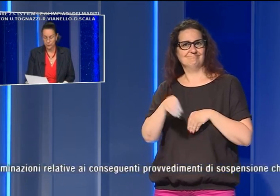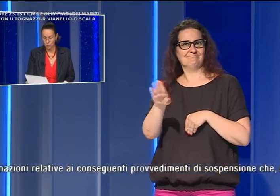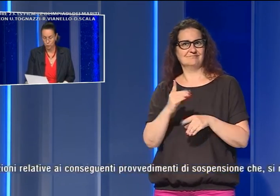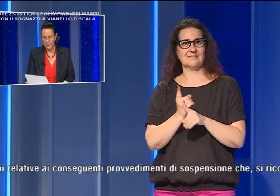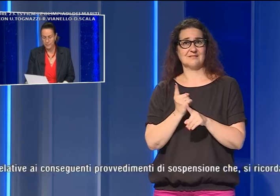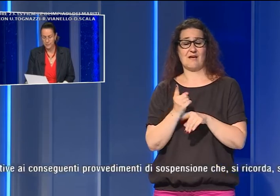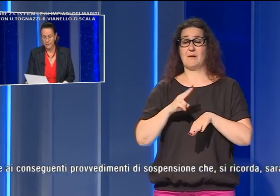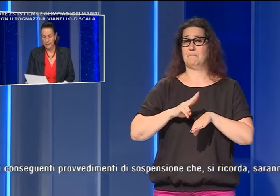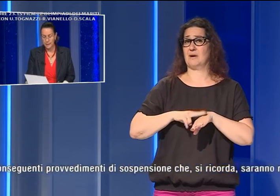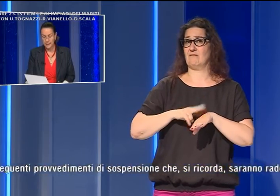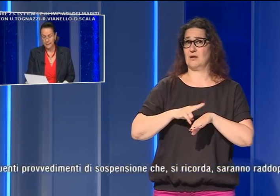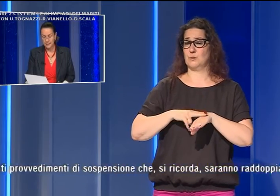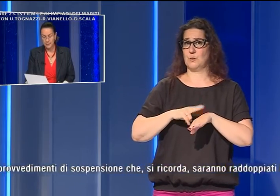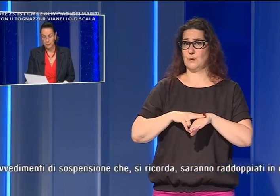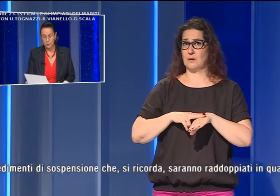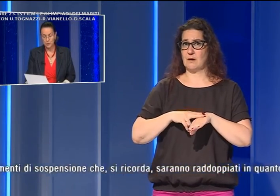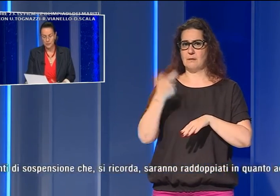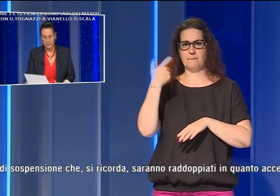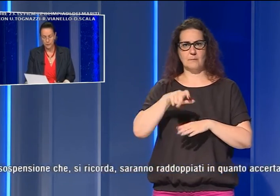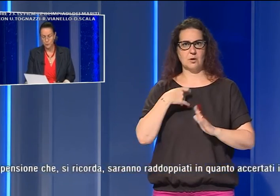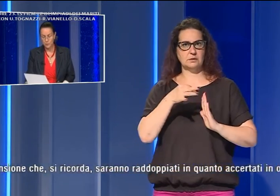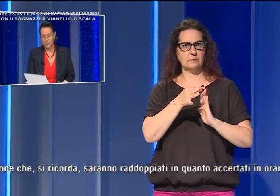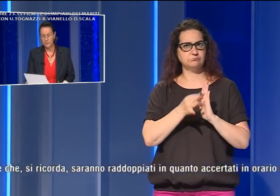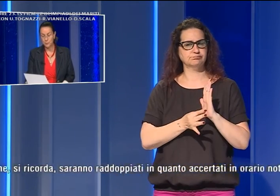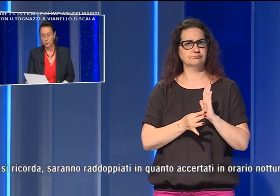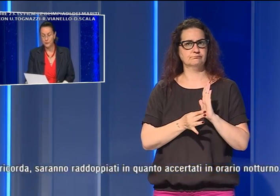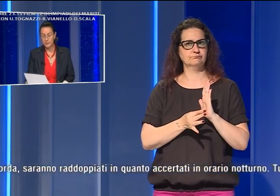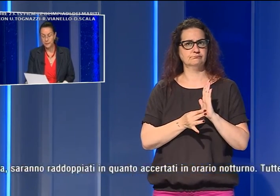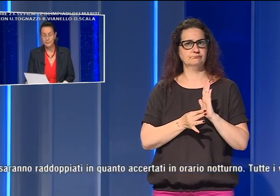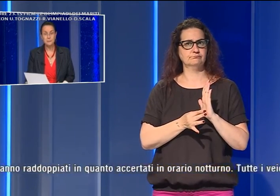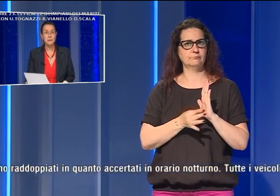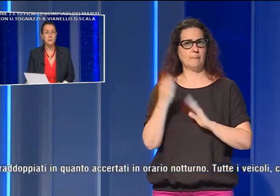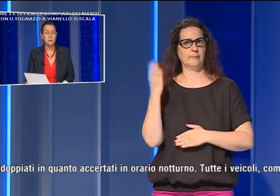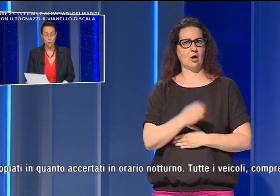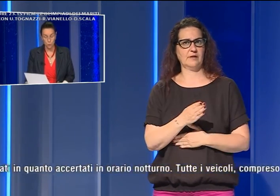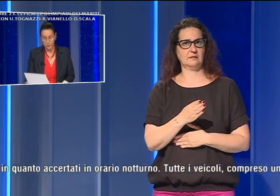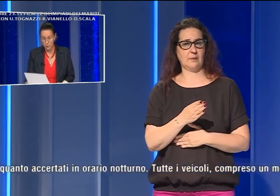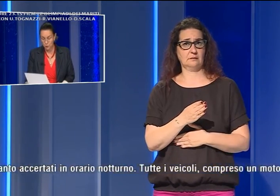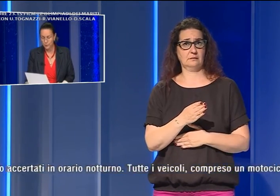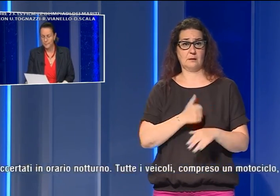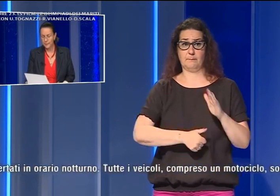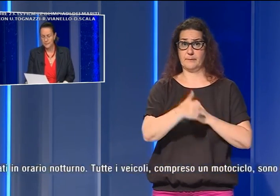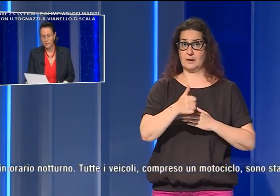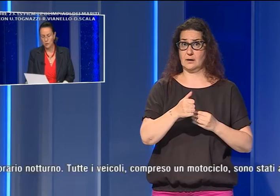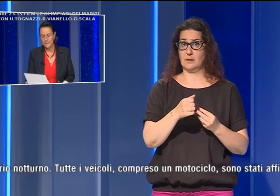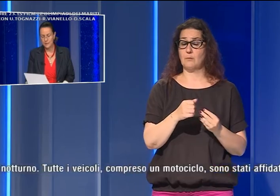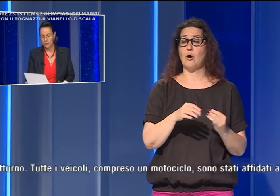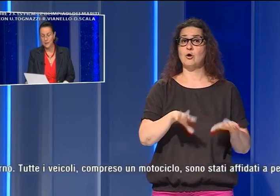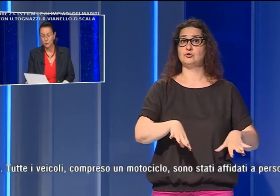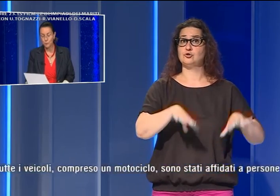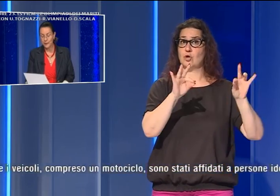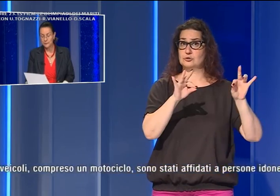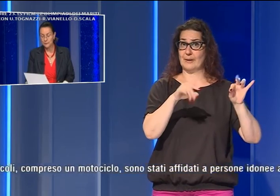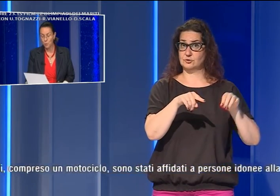prefettura per le determinazioni relative ai conseguenti provvedimenti di sospensione che, si ricorda,